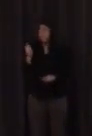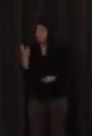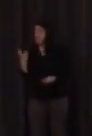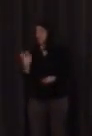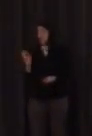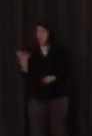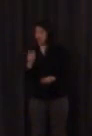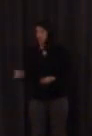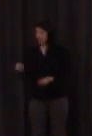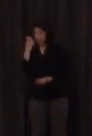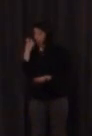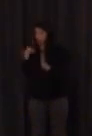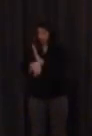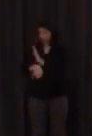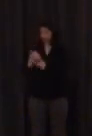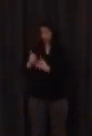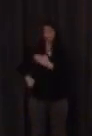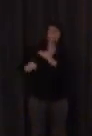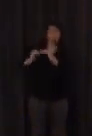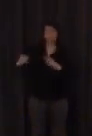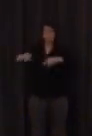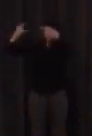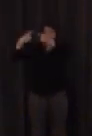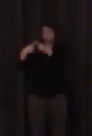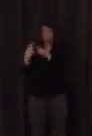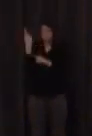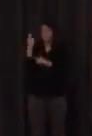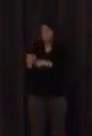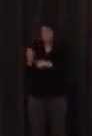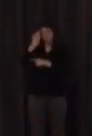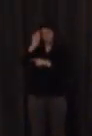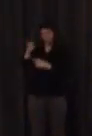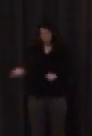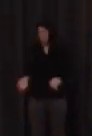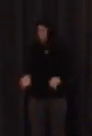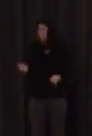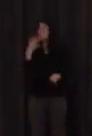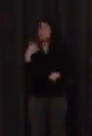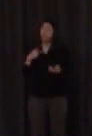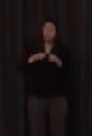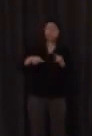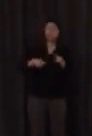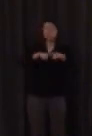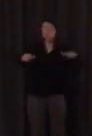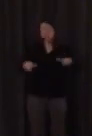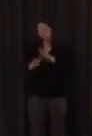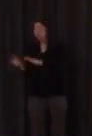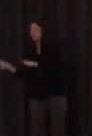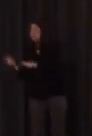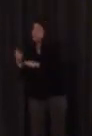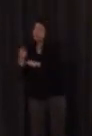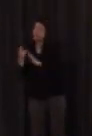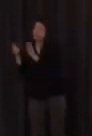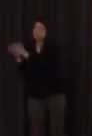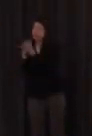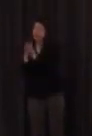van fritos o sea siempre de hecho hablando cuando yo salgo del aula con otros compañeros de lengua pues yo todavía voy y